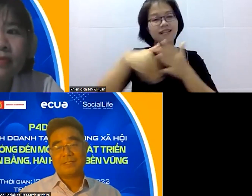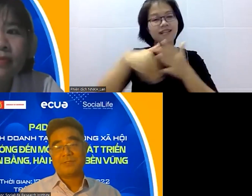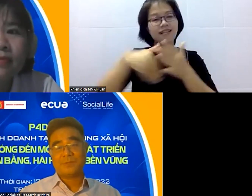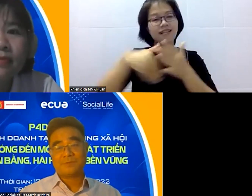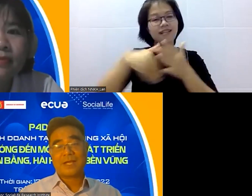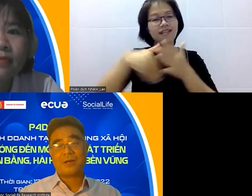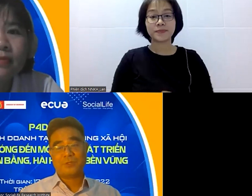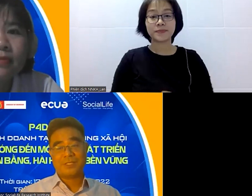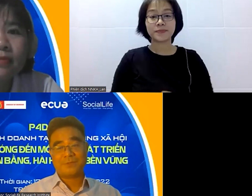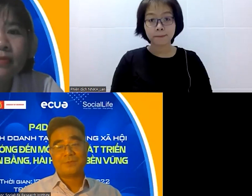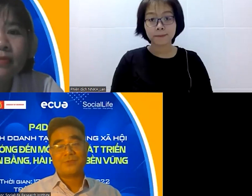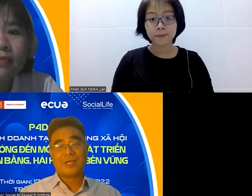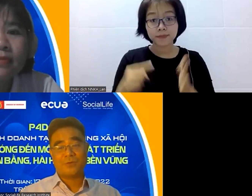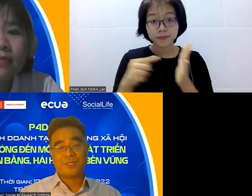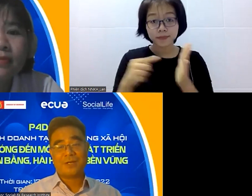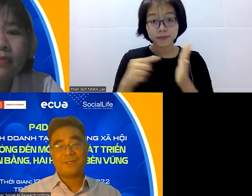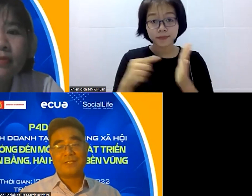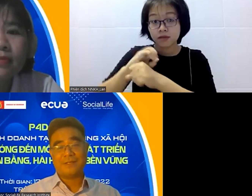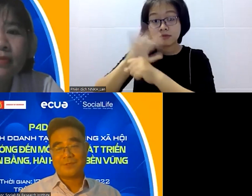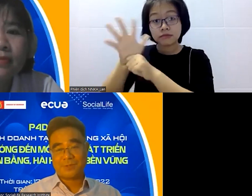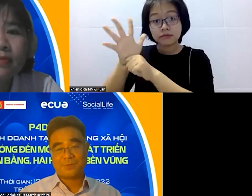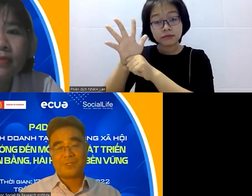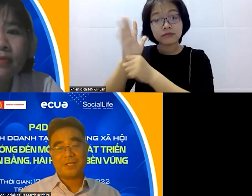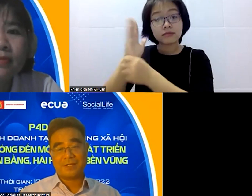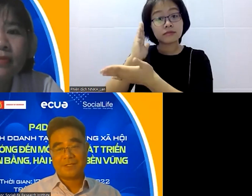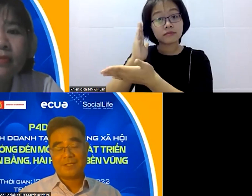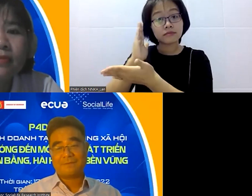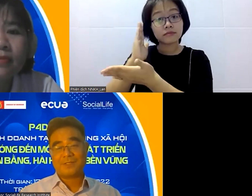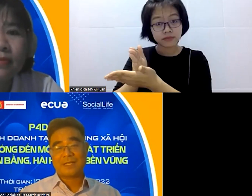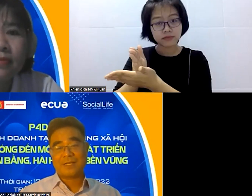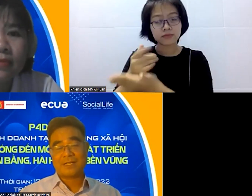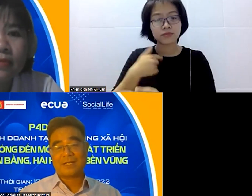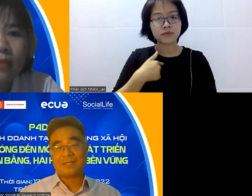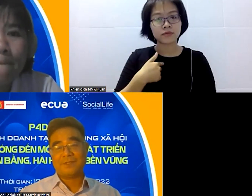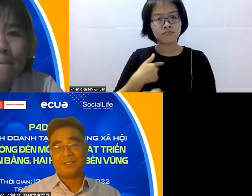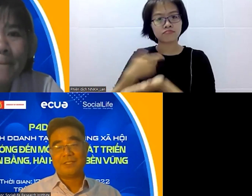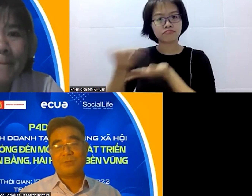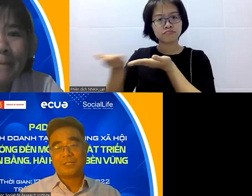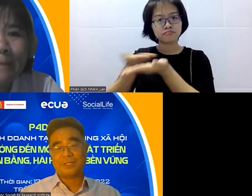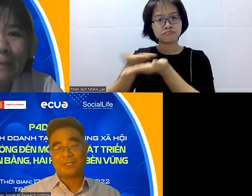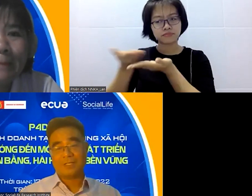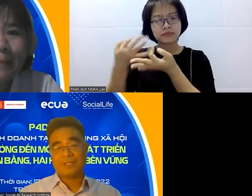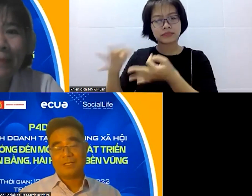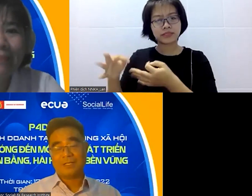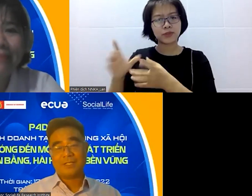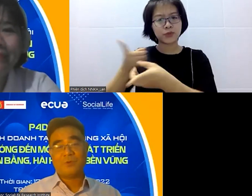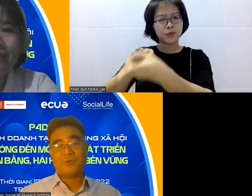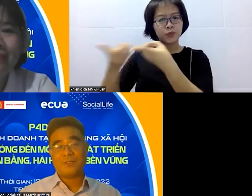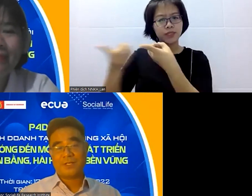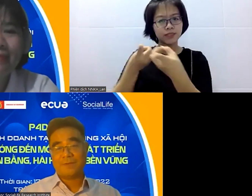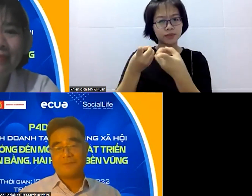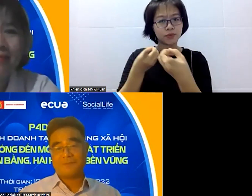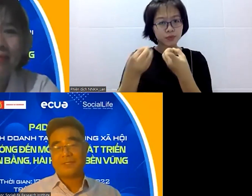đại dịch chúng tôi cũng đã có một dịp chúng tôi trao đổi với nhau về trách nhiệm và xã hội của dân nghiệp và chúng ta thấy rằng là với những cái lỗ lực ở